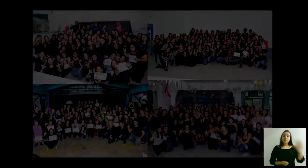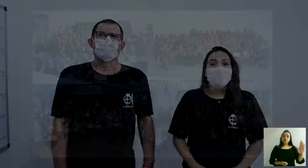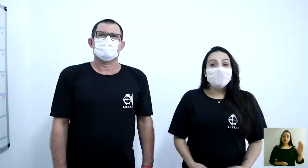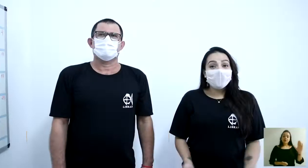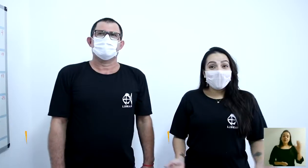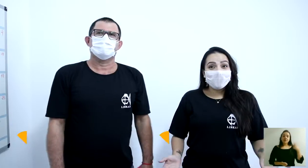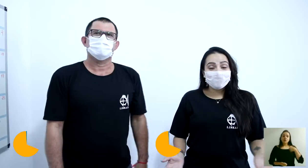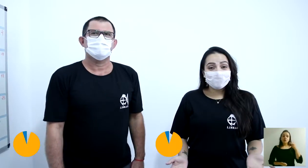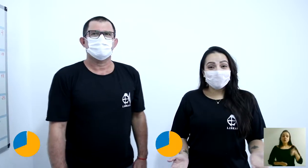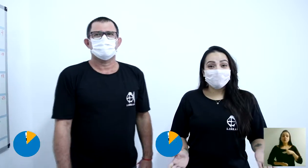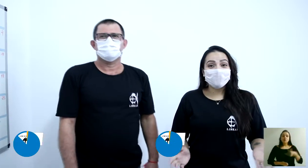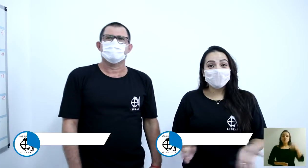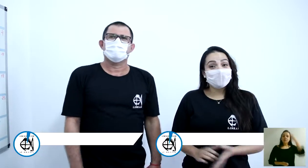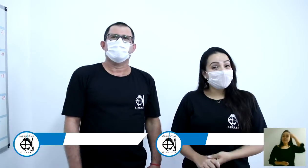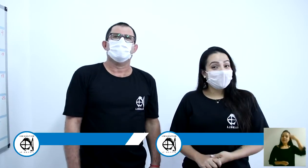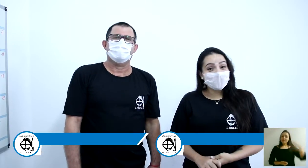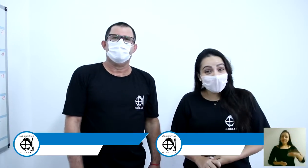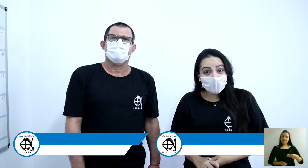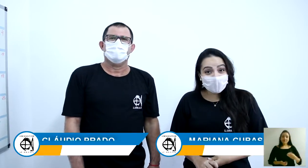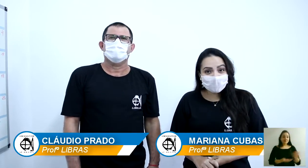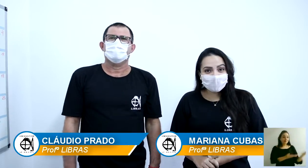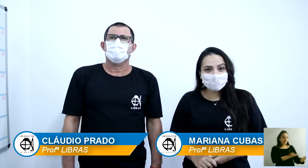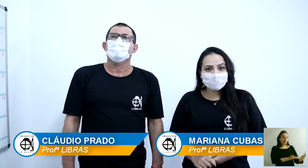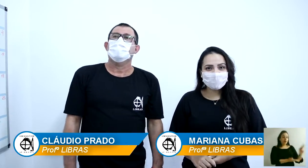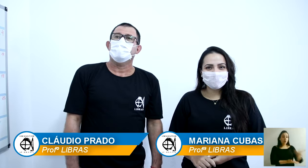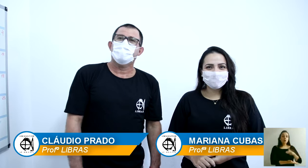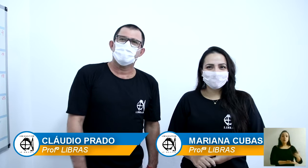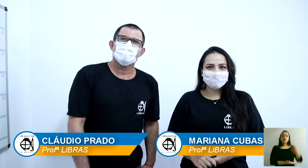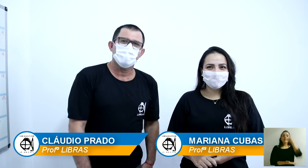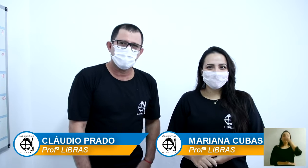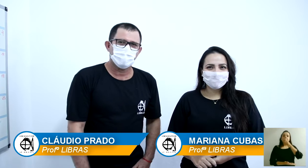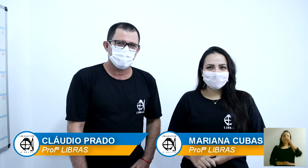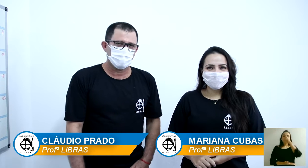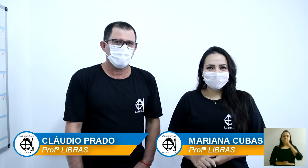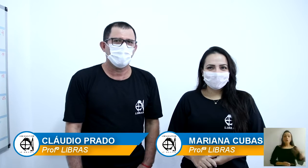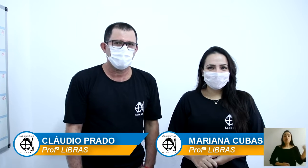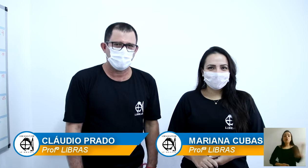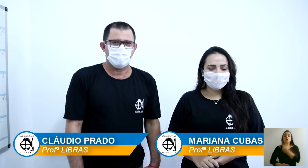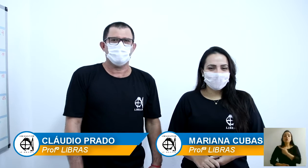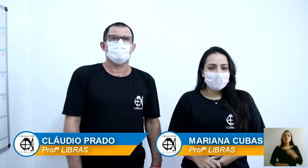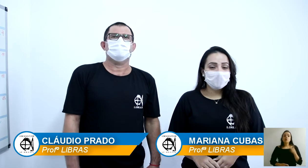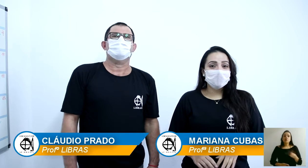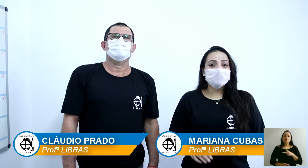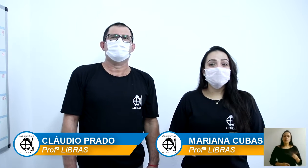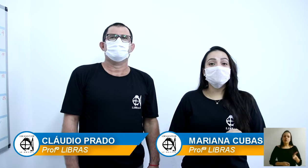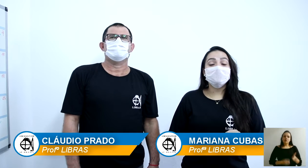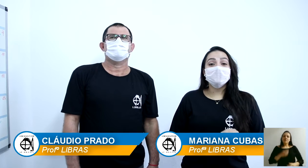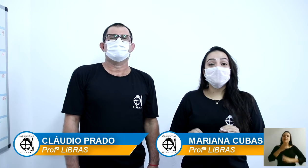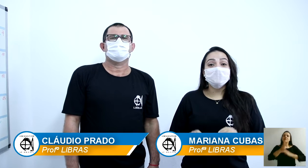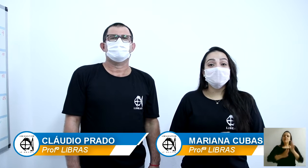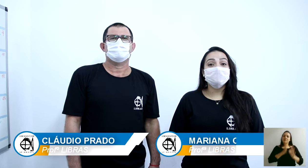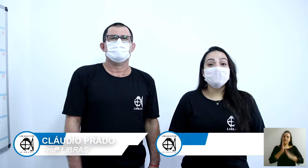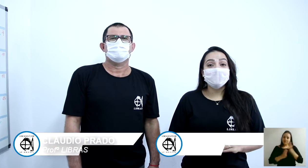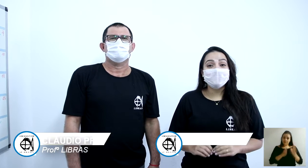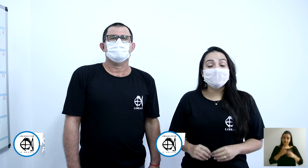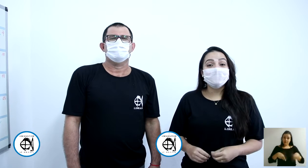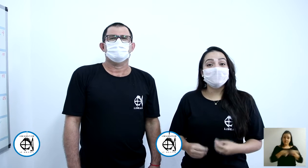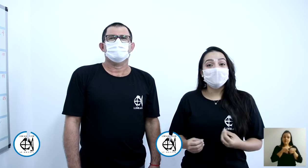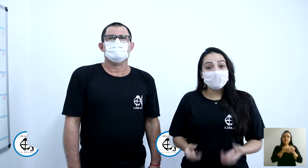Olá, eu sou a professora Mariana Cubas. Eu sou o professor Cláudio Prado. Somos professores especialistas em